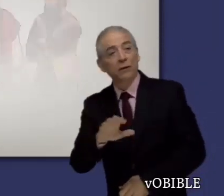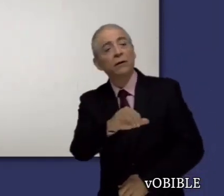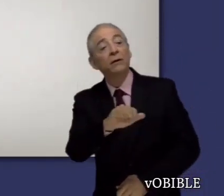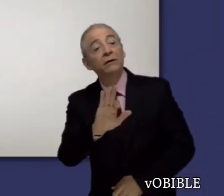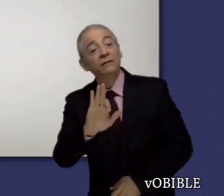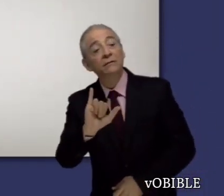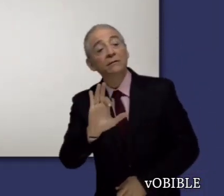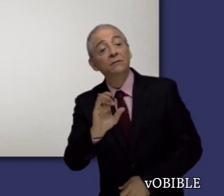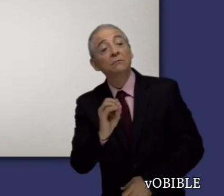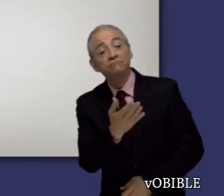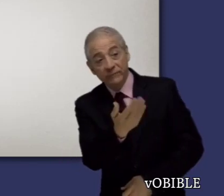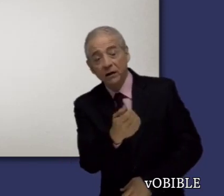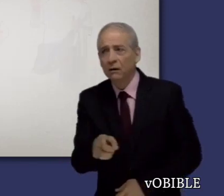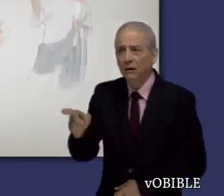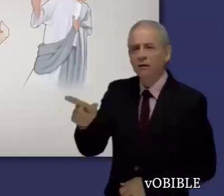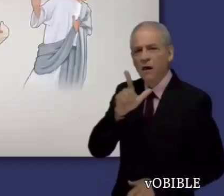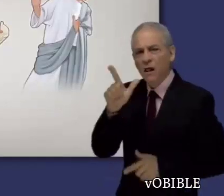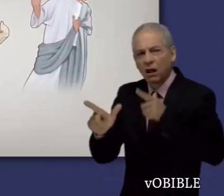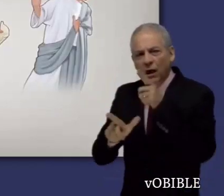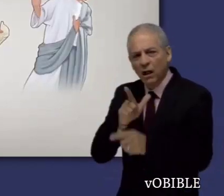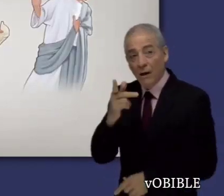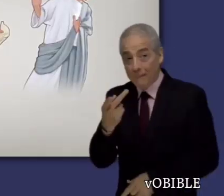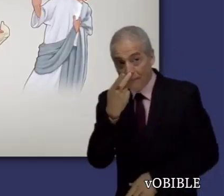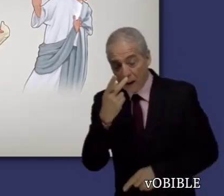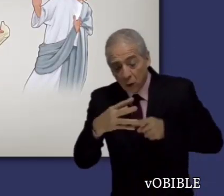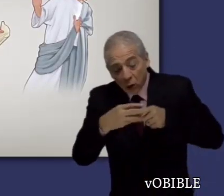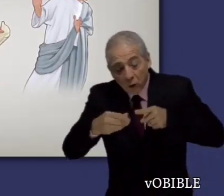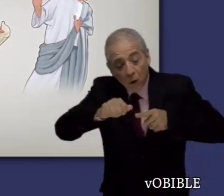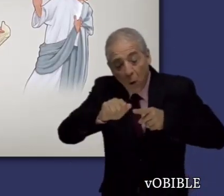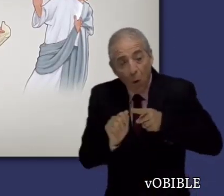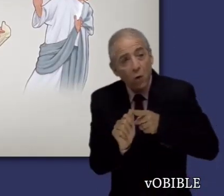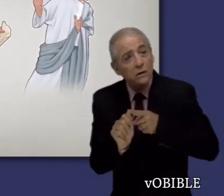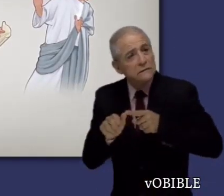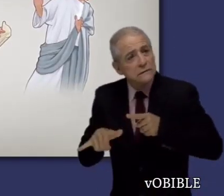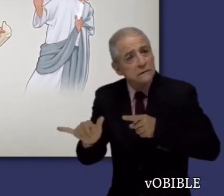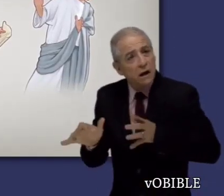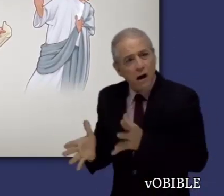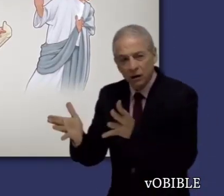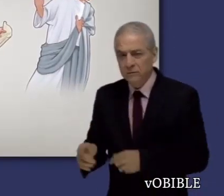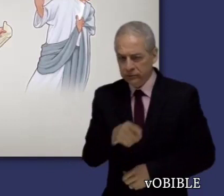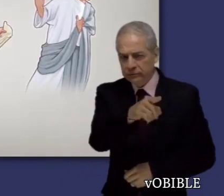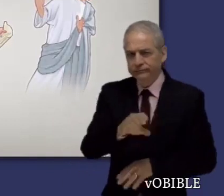Algunos de esos hombres son rebeldes, hablan por hablar y se aferran a la circuncisión.